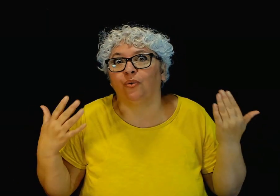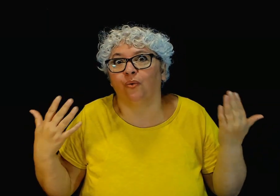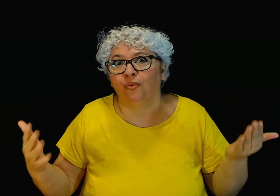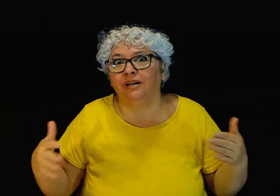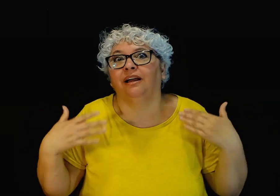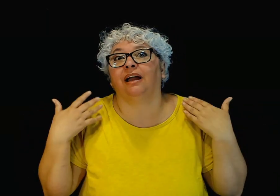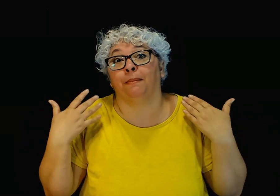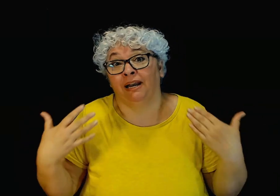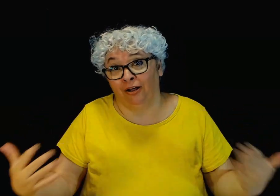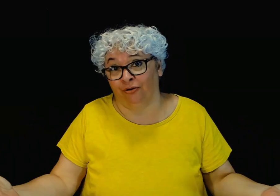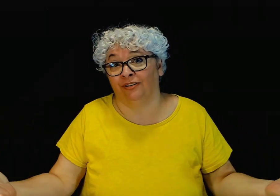un camaleón